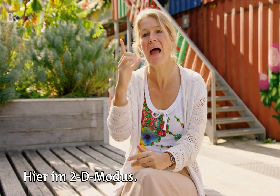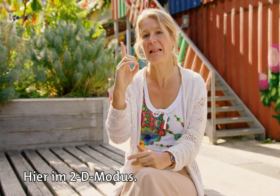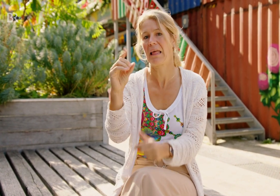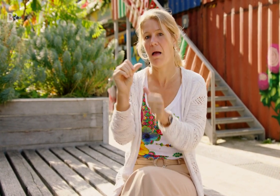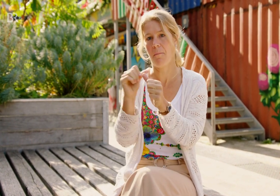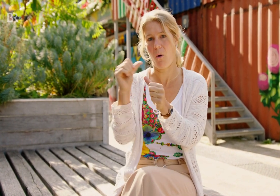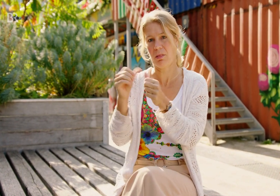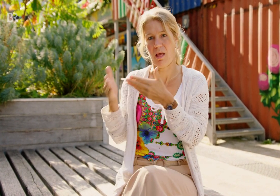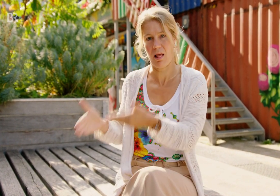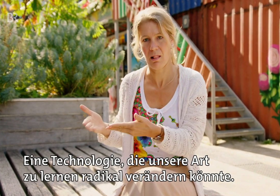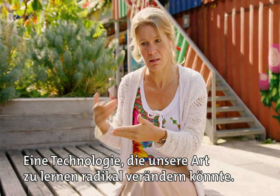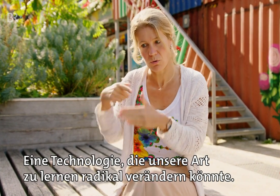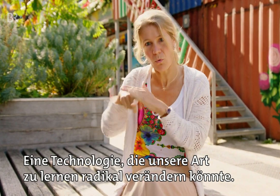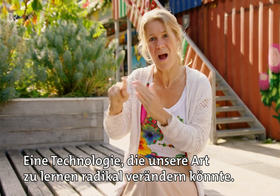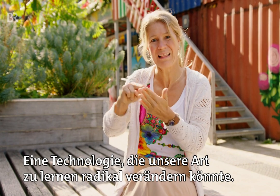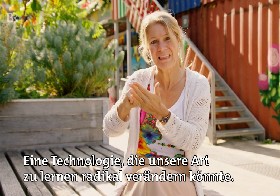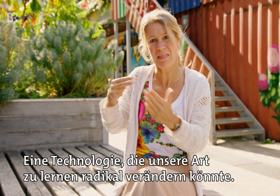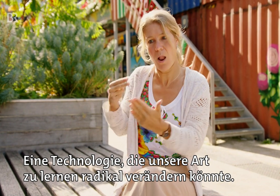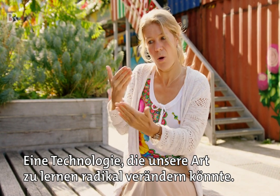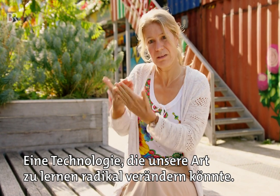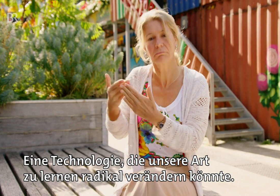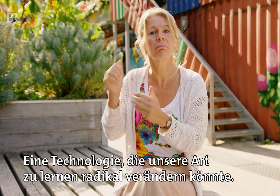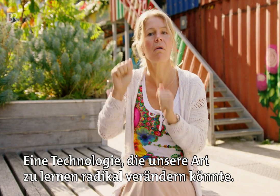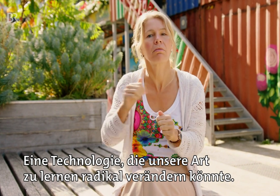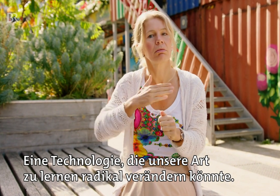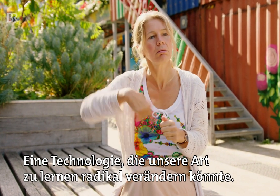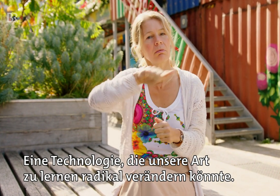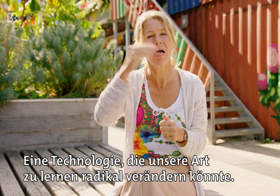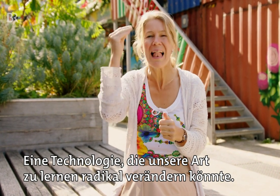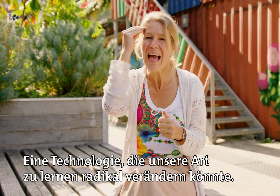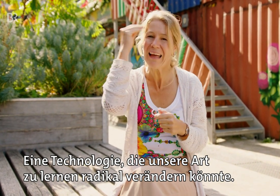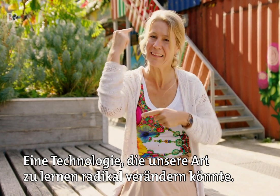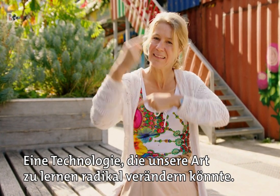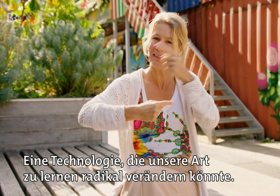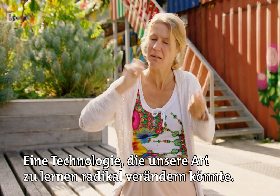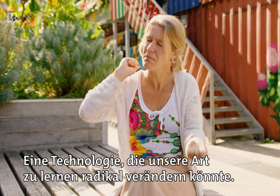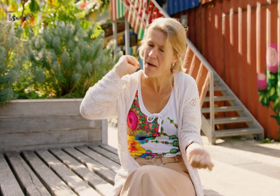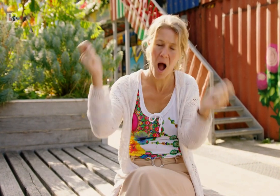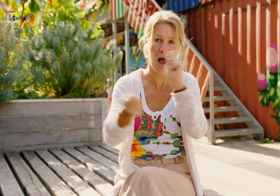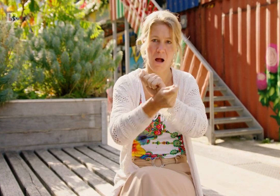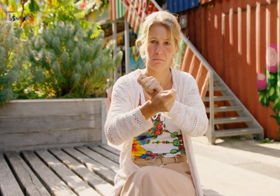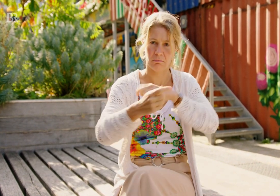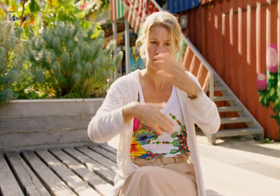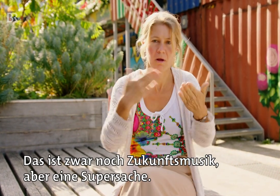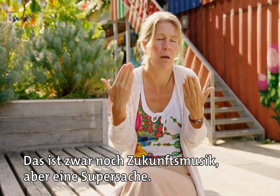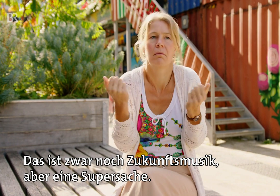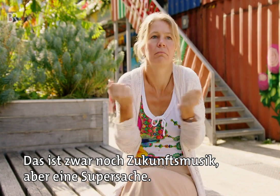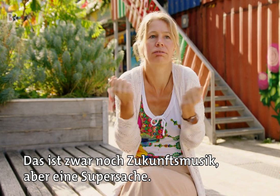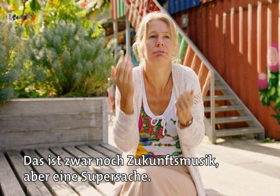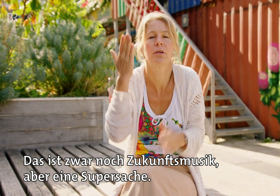-Modus. Eine Technologie, die unsere Art zu lernen radikal verändern könnte. Das ist zwar